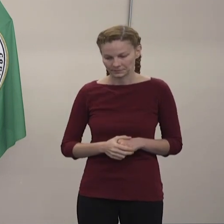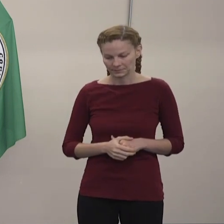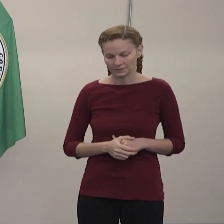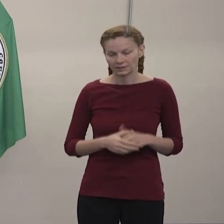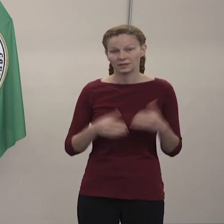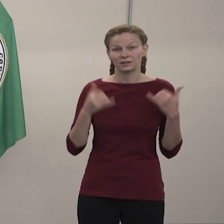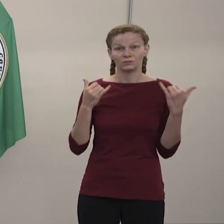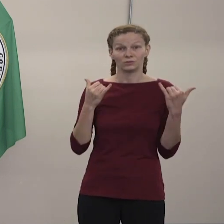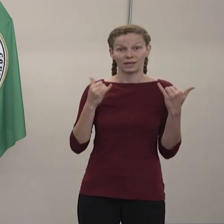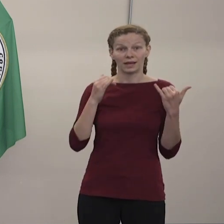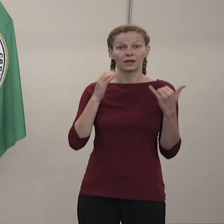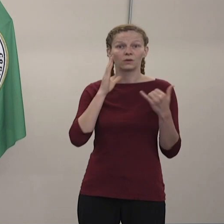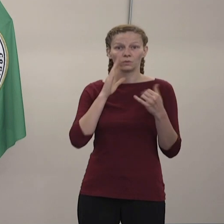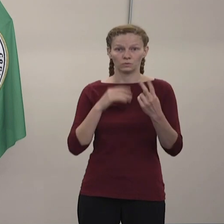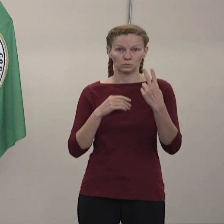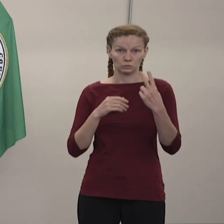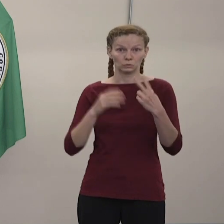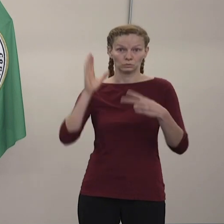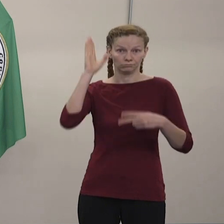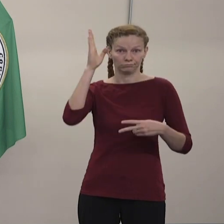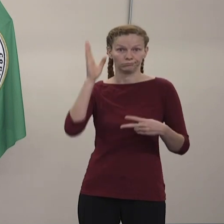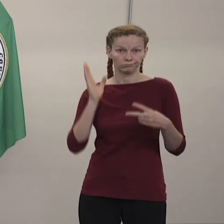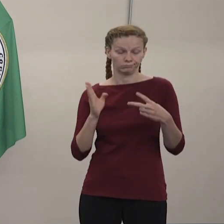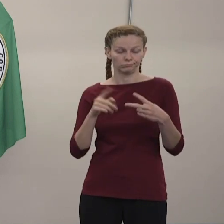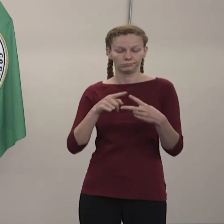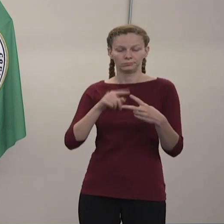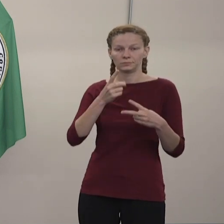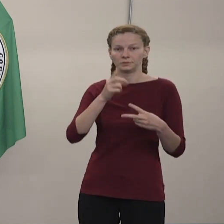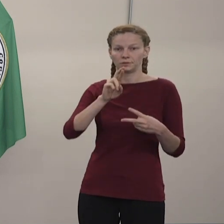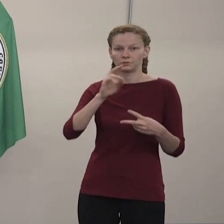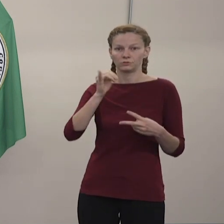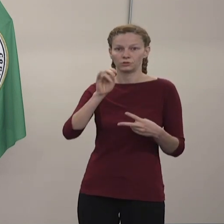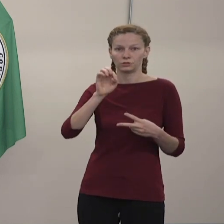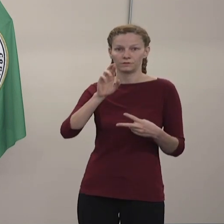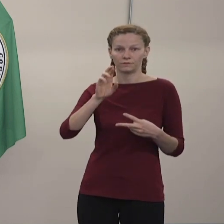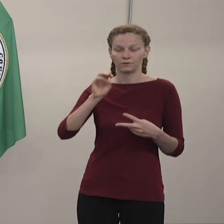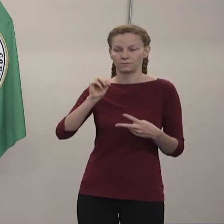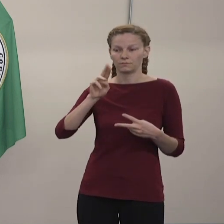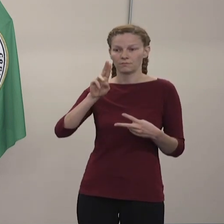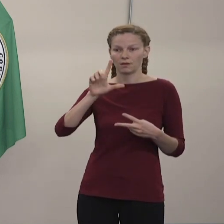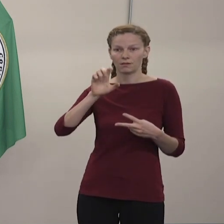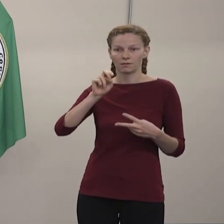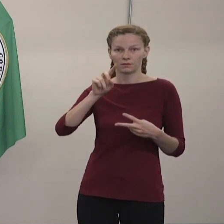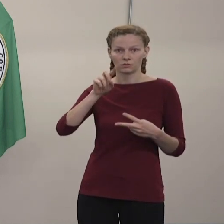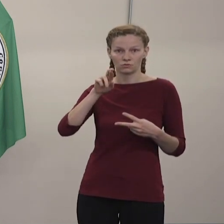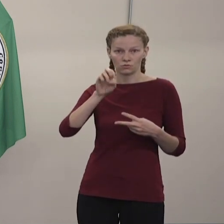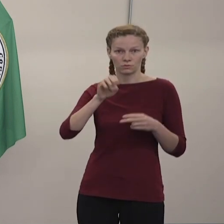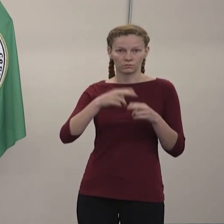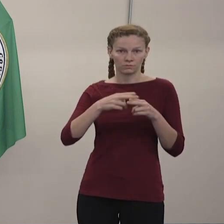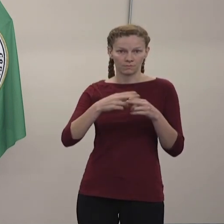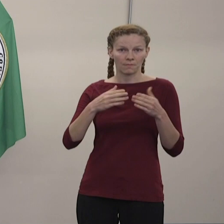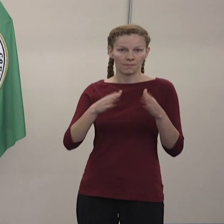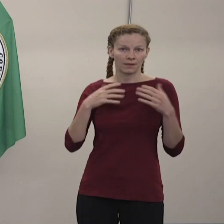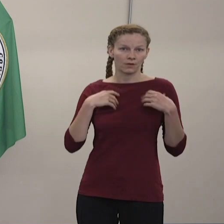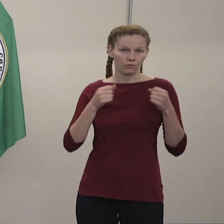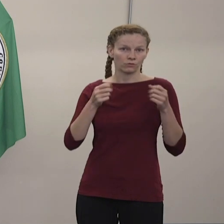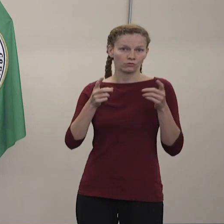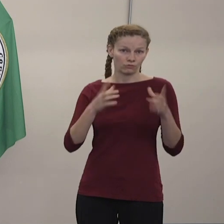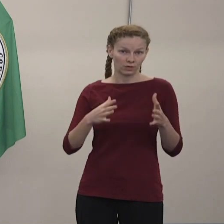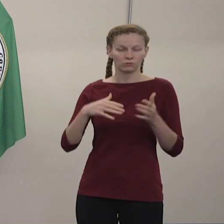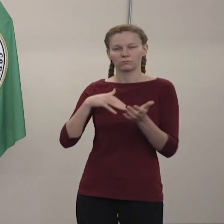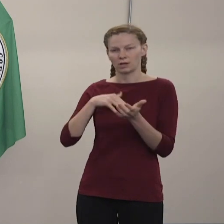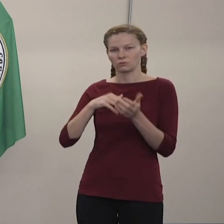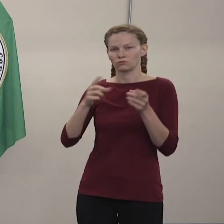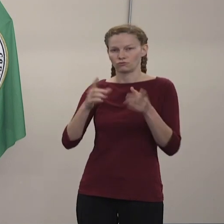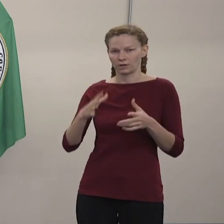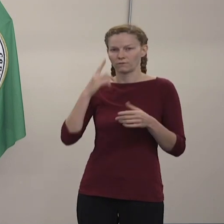Las actualizaciones son de la doctora Jennifer Mollendor, directora médica y directora interina de salud pública en el condado de